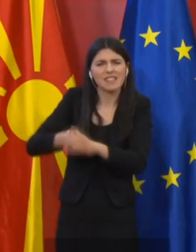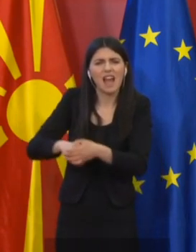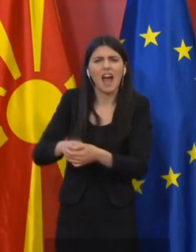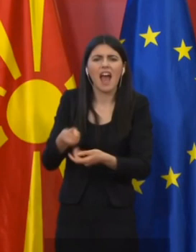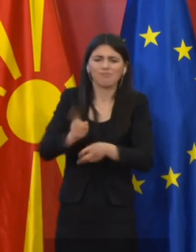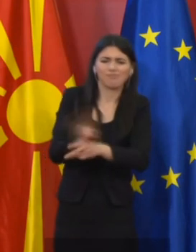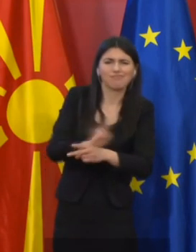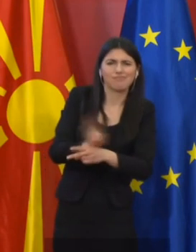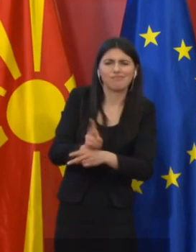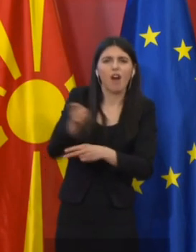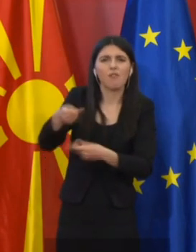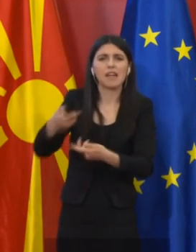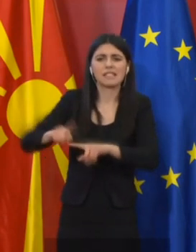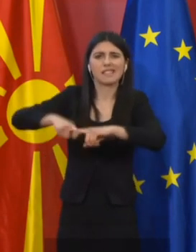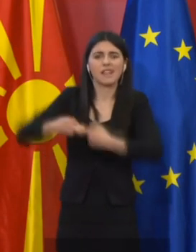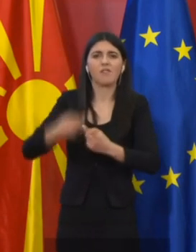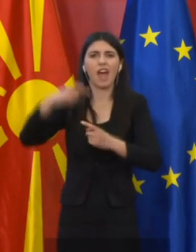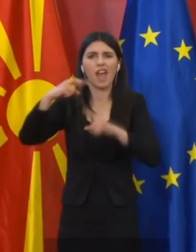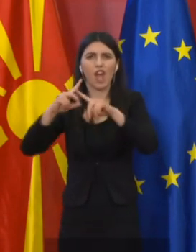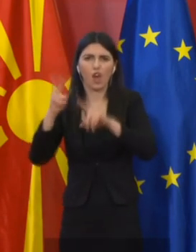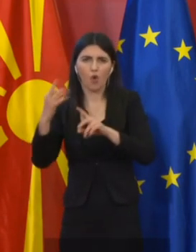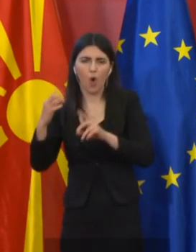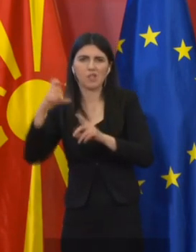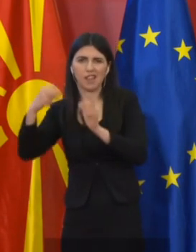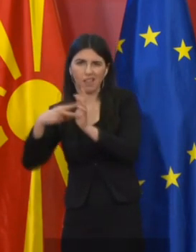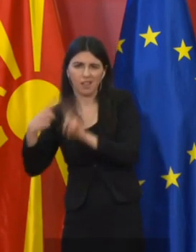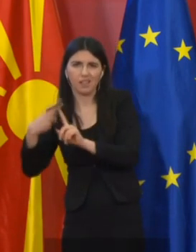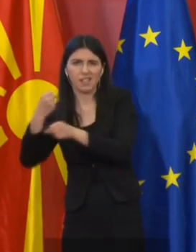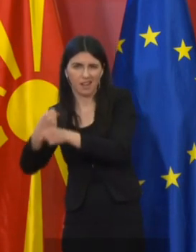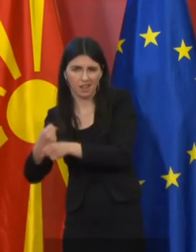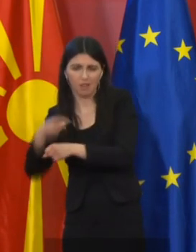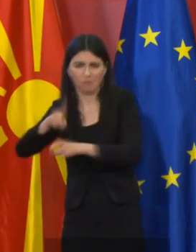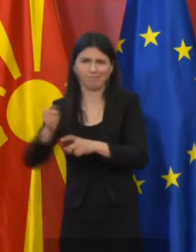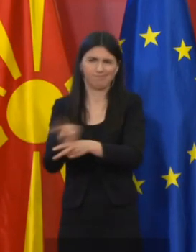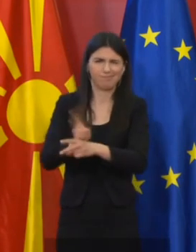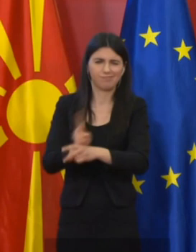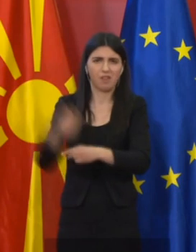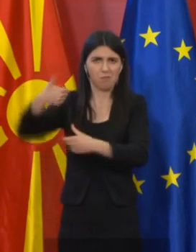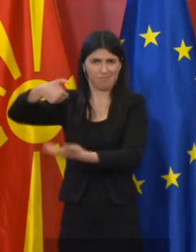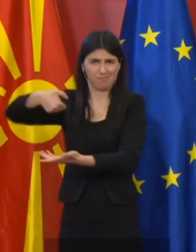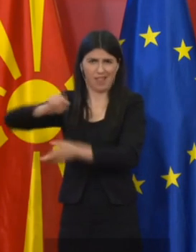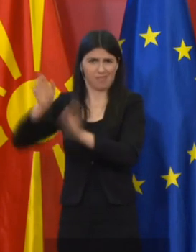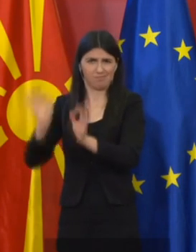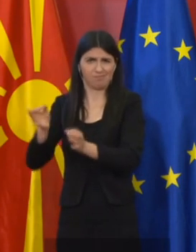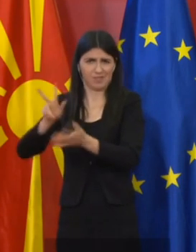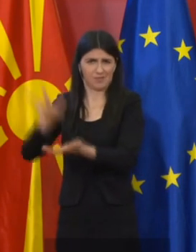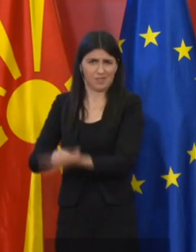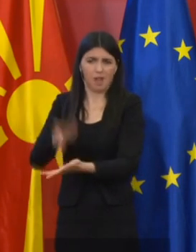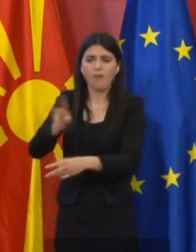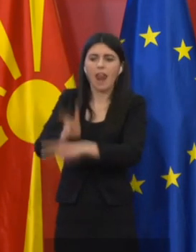фалсификати на средствата ЕКОСАЛ и ДЕЗЕНТАЛ, пришто надзорот е се уште во ТЕК.